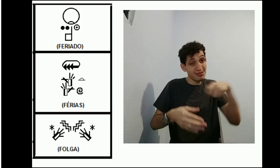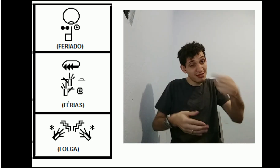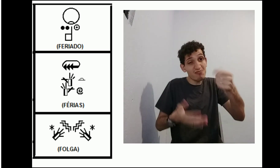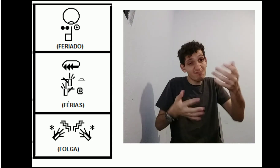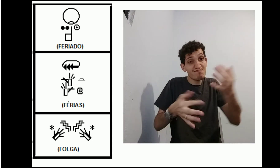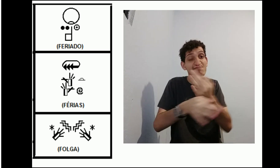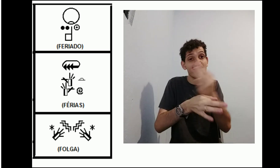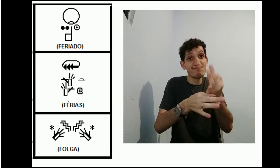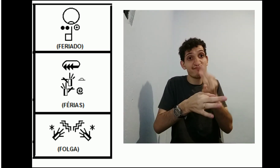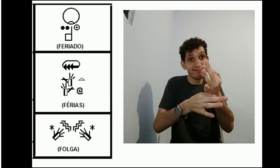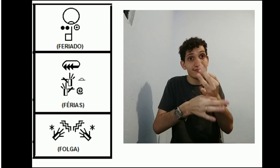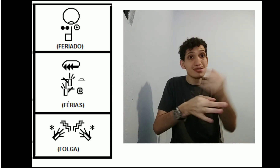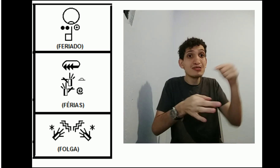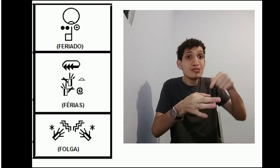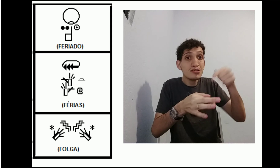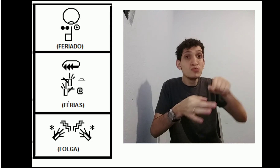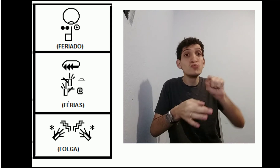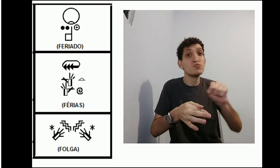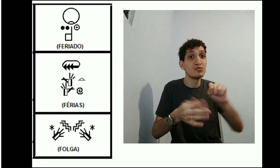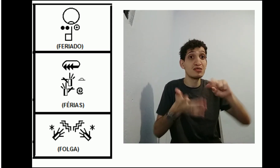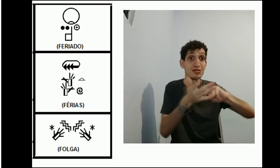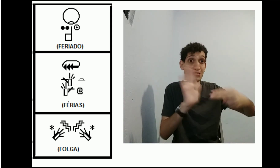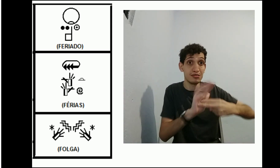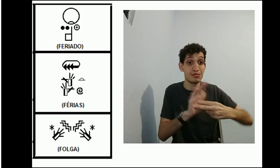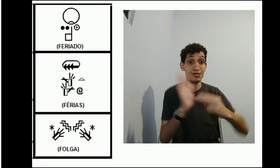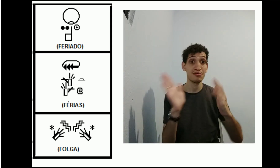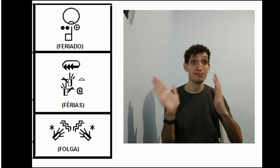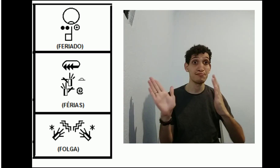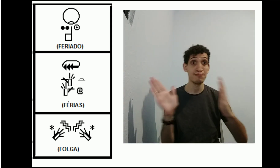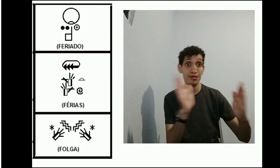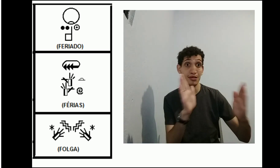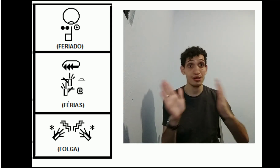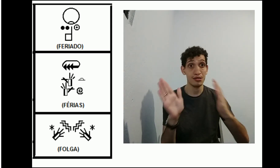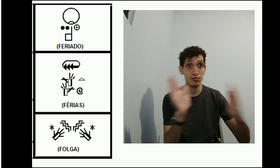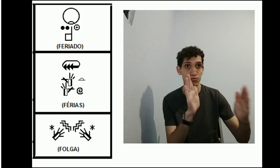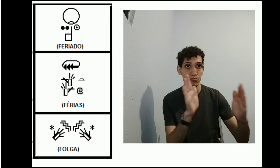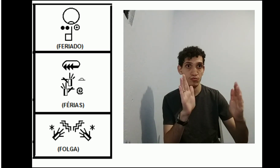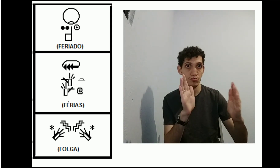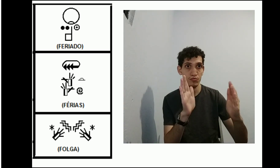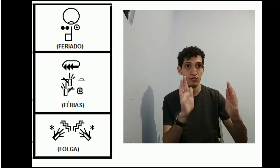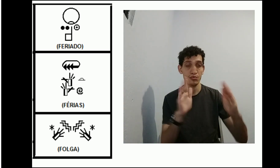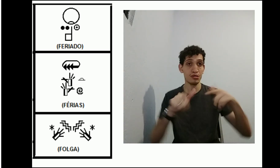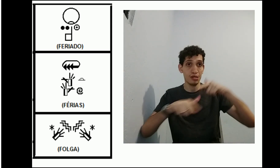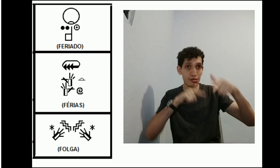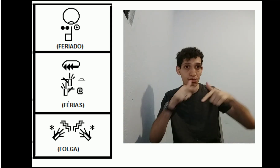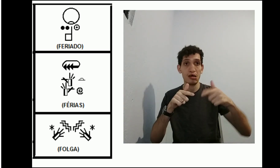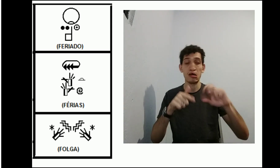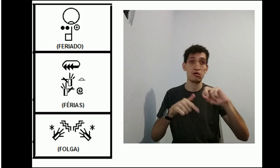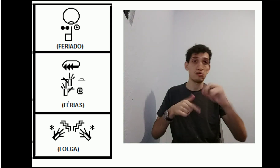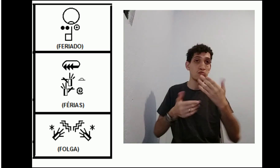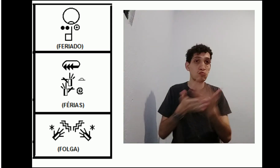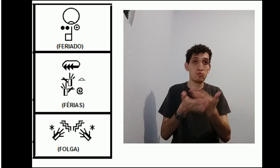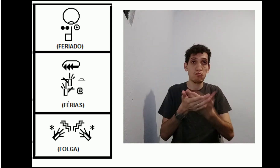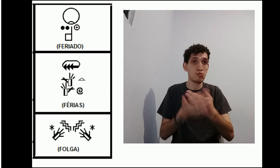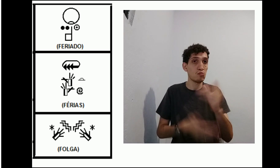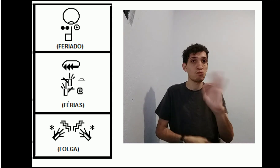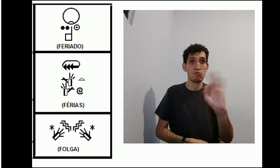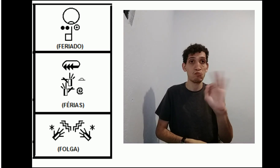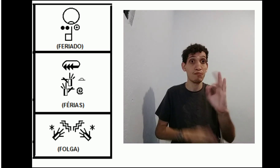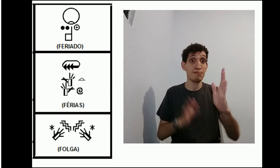essa letra do português no meio do sinal. Mas, é perias. O que isso significa? Eis um período. É um período que não se trabalha,